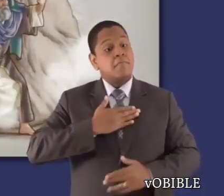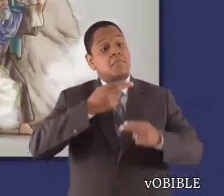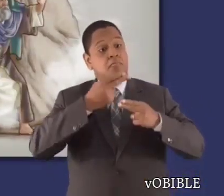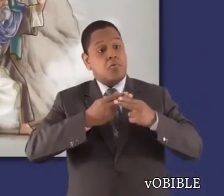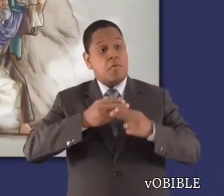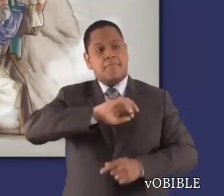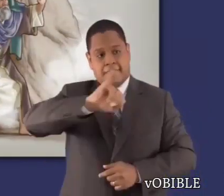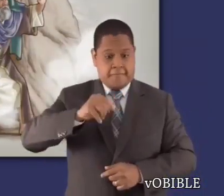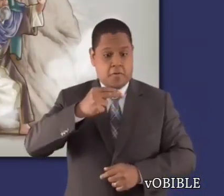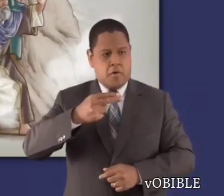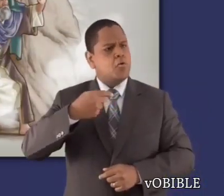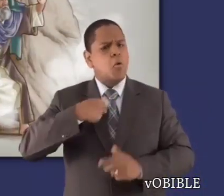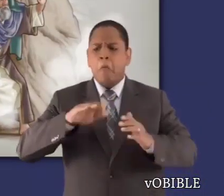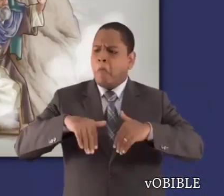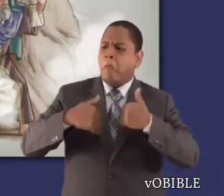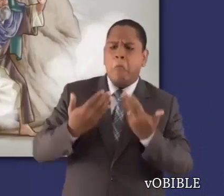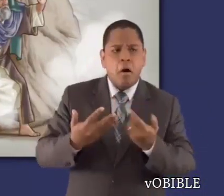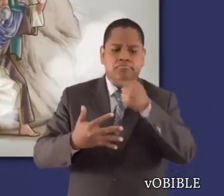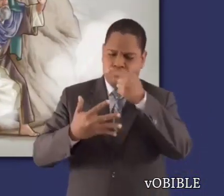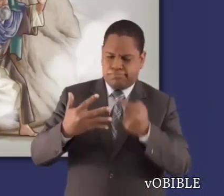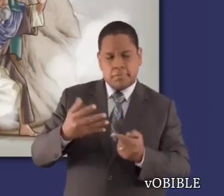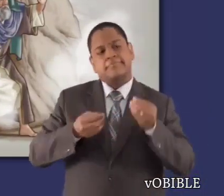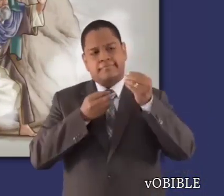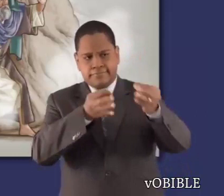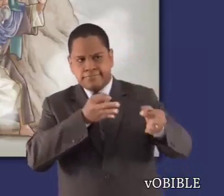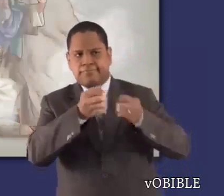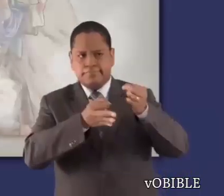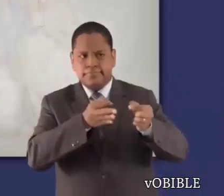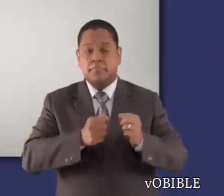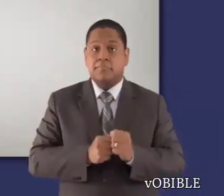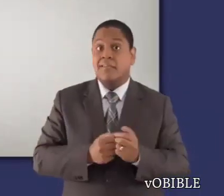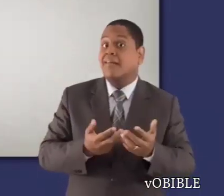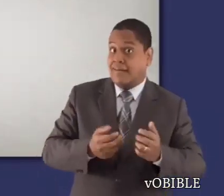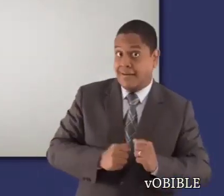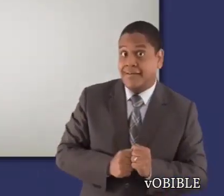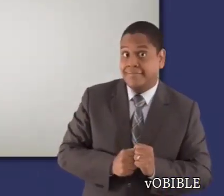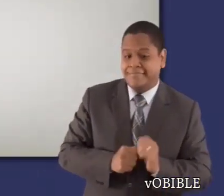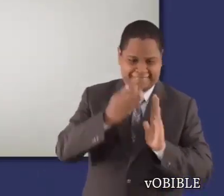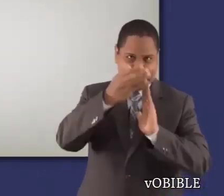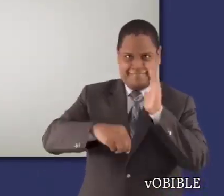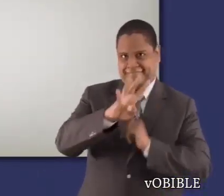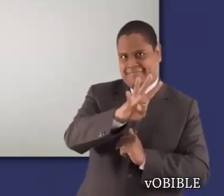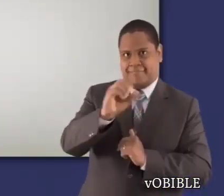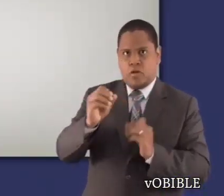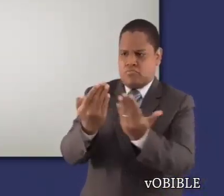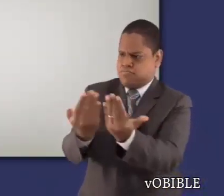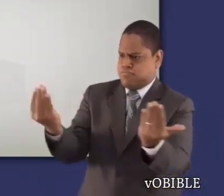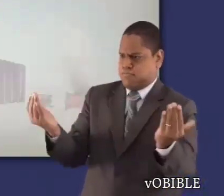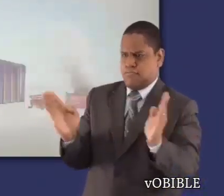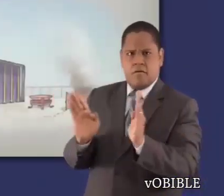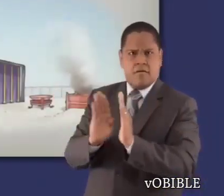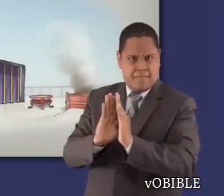Sinaí, escucha a Jehová proclamar su nombre y sus cualidades. El capítulo 40 describe